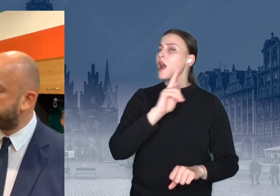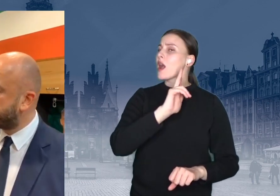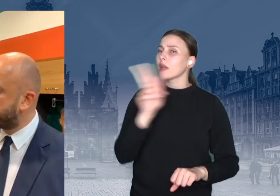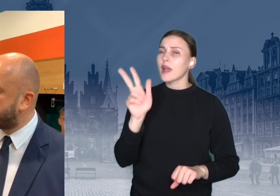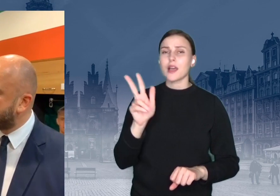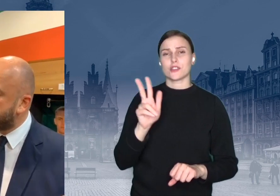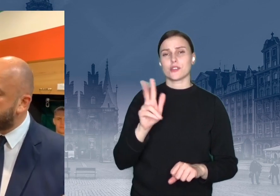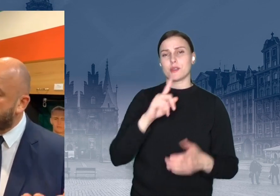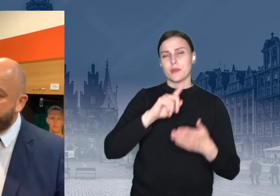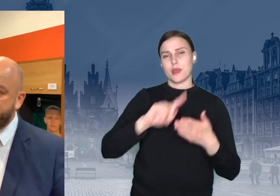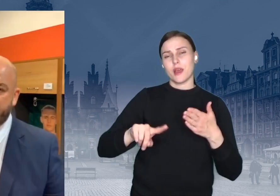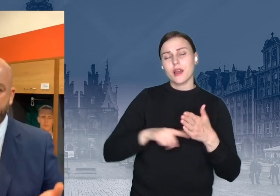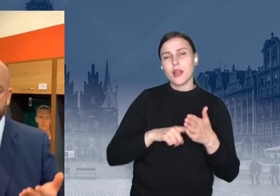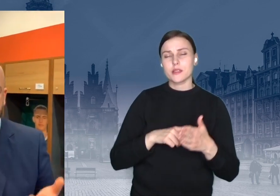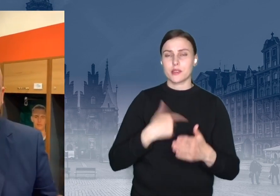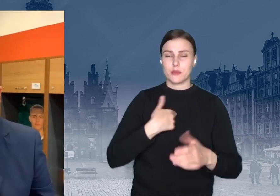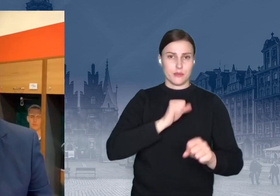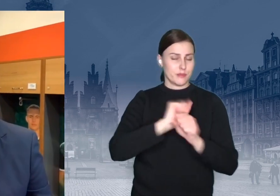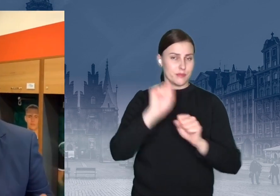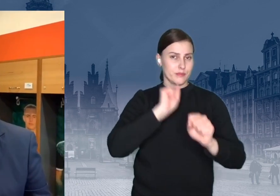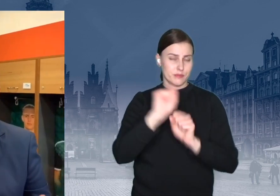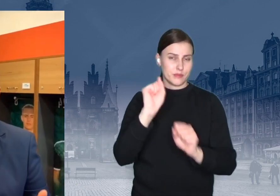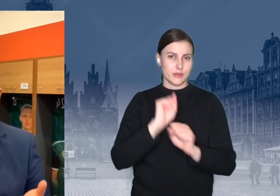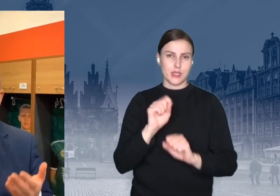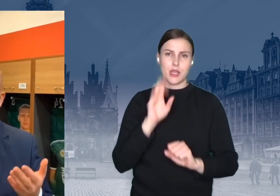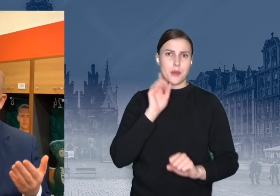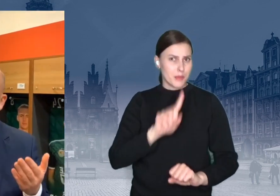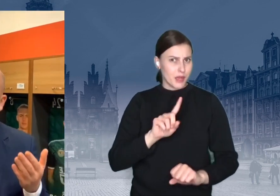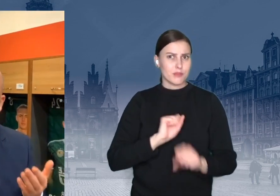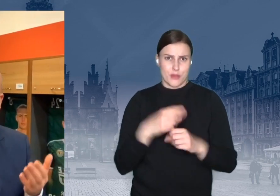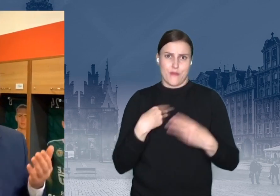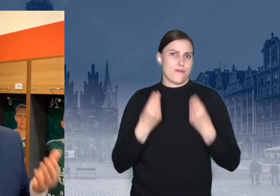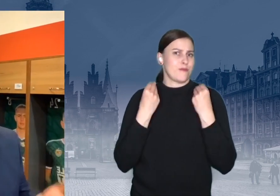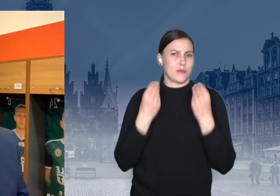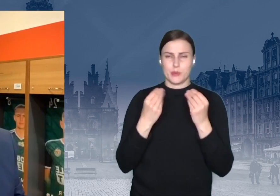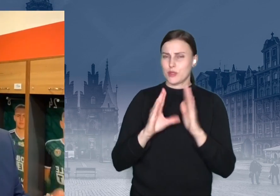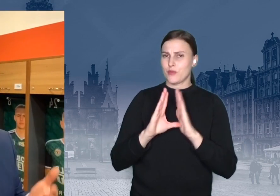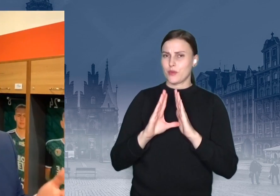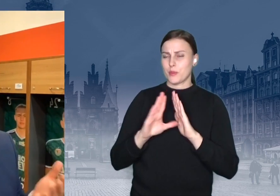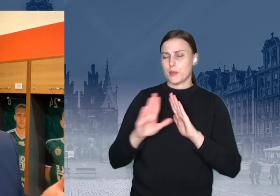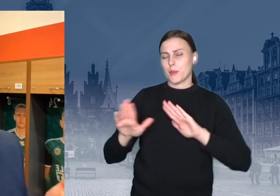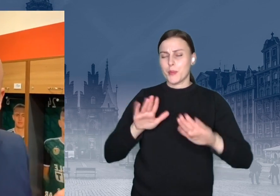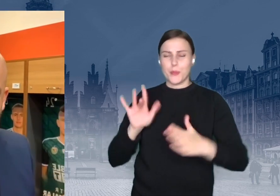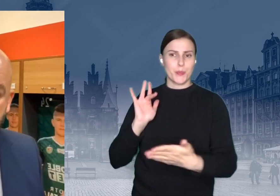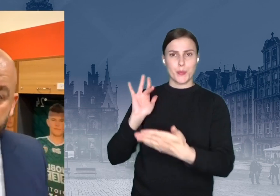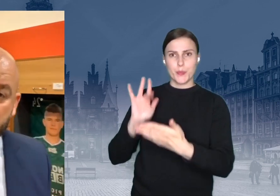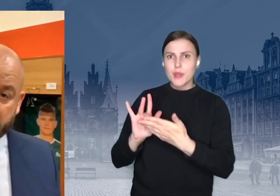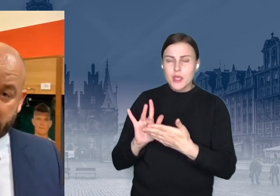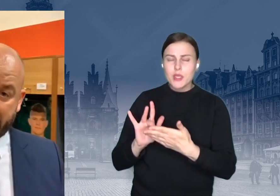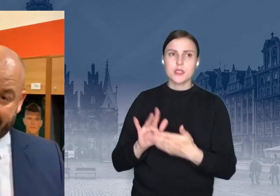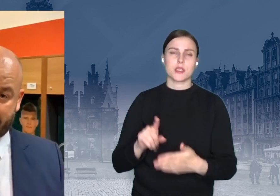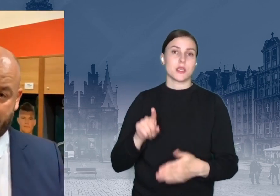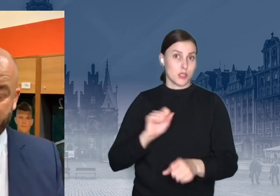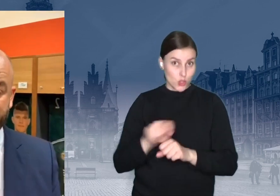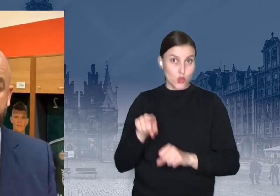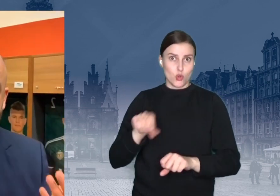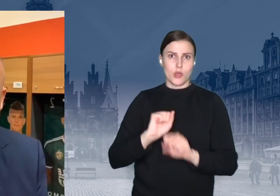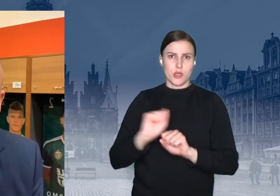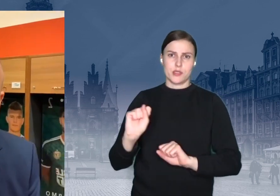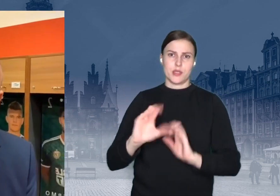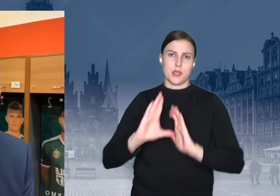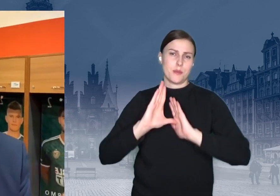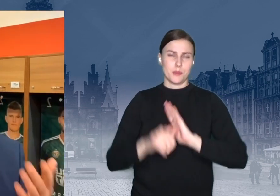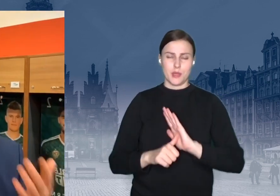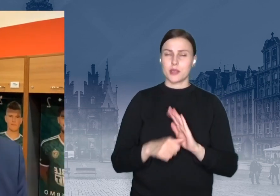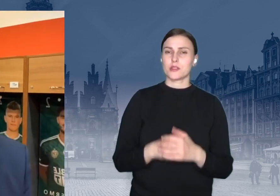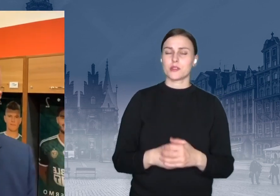w kolejnym fantastycznym miejscu, w kolejnej fantastycznej przestrzeni miasta, to wszystko tworzy miasto, jakby tego nie było, to byśmy